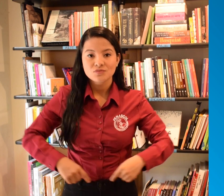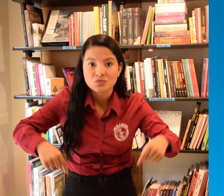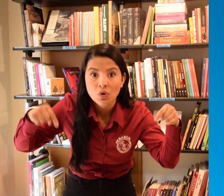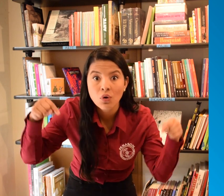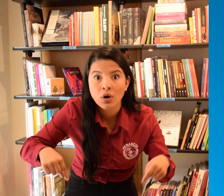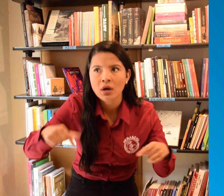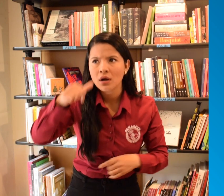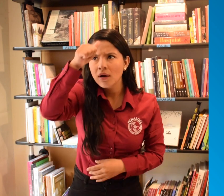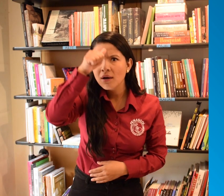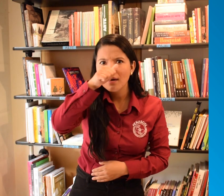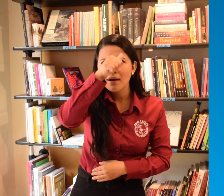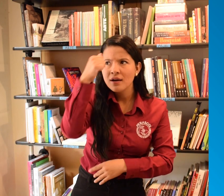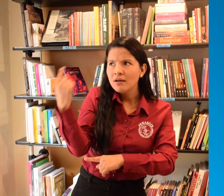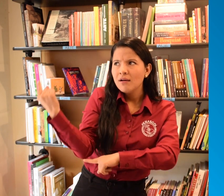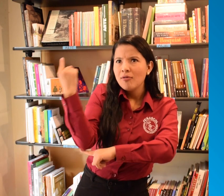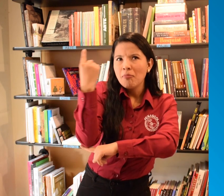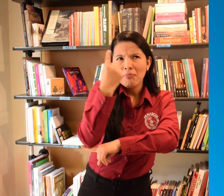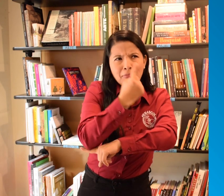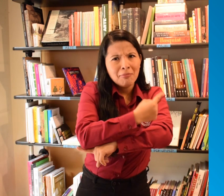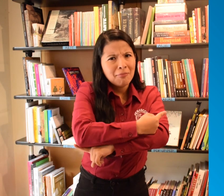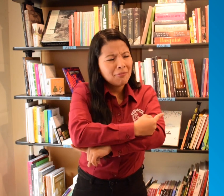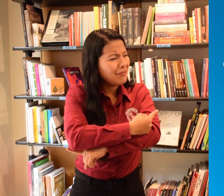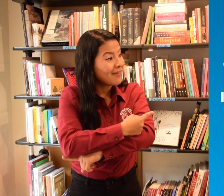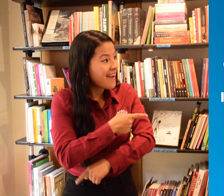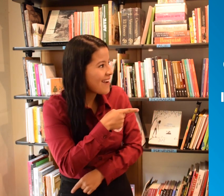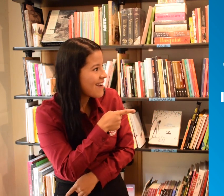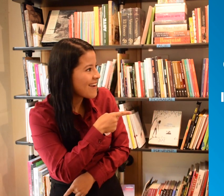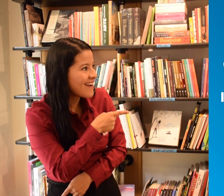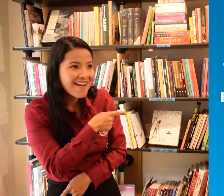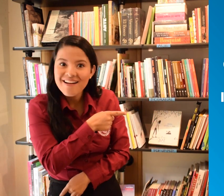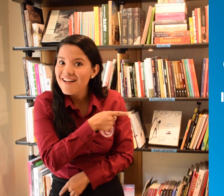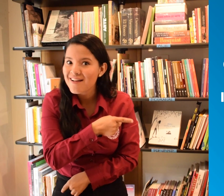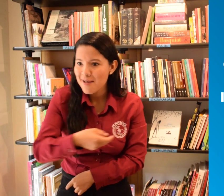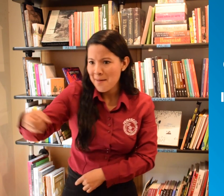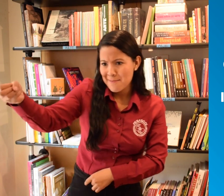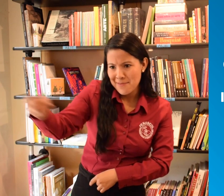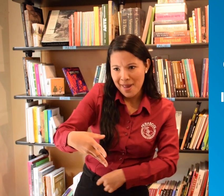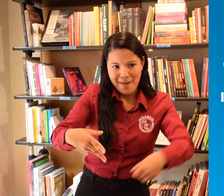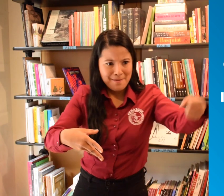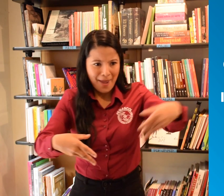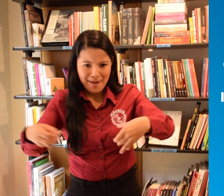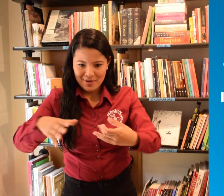Hoy es domingo y para este día tendremos Construyendo Comunidades Inclusivas para las Personas Sordas